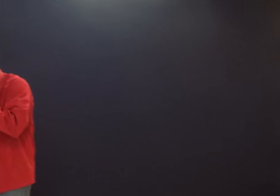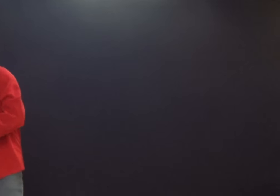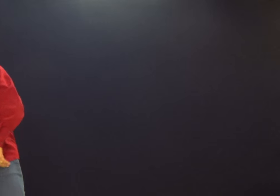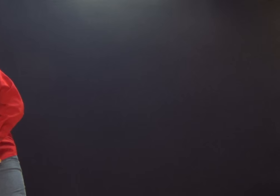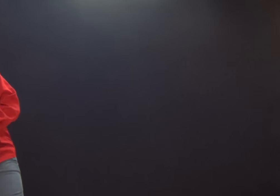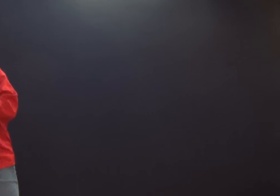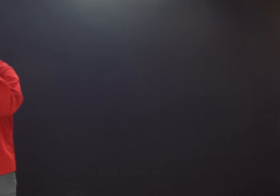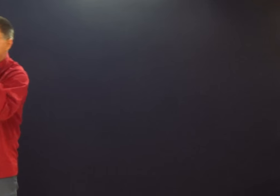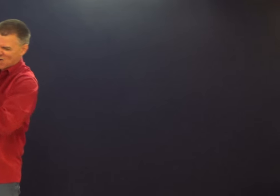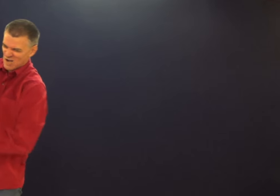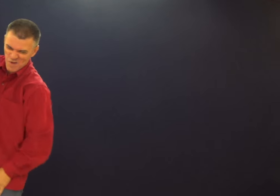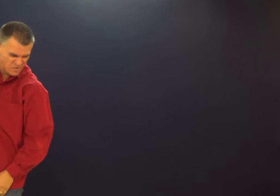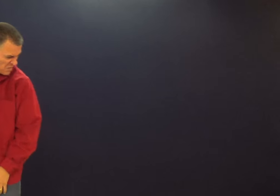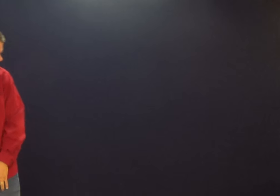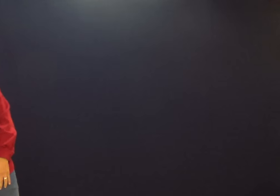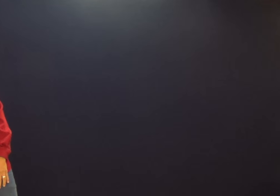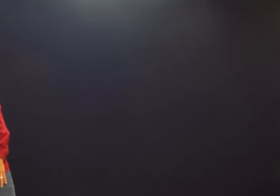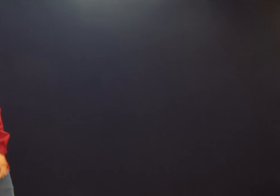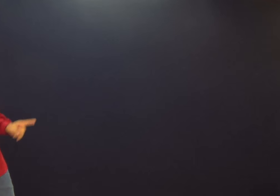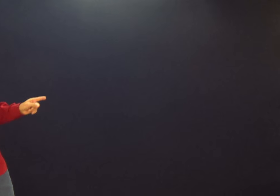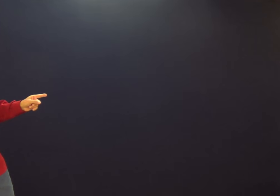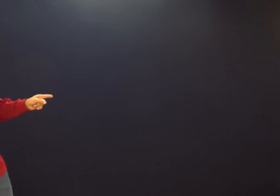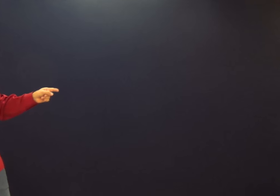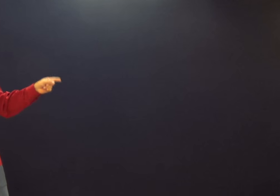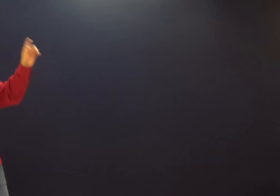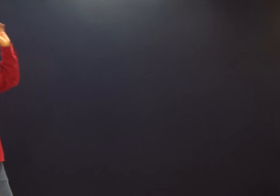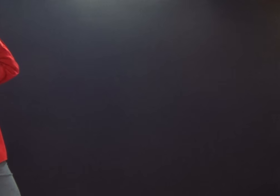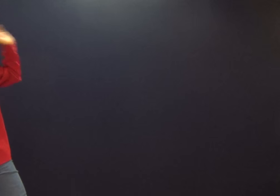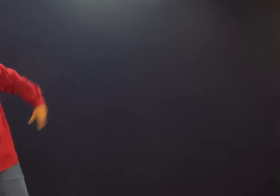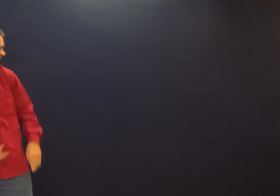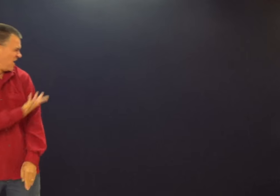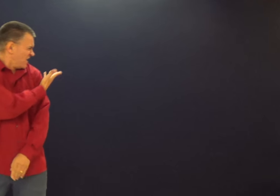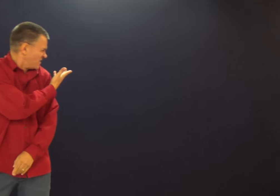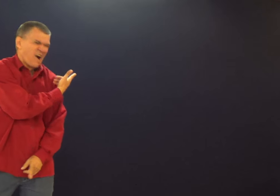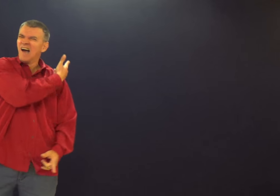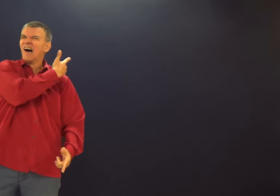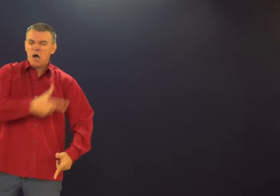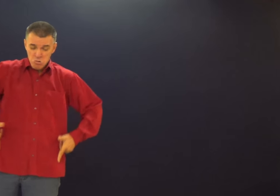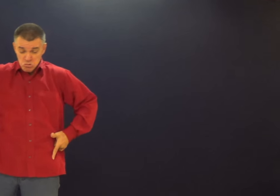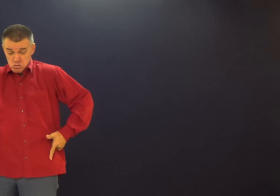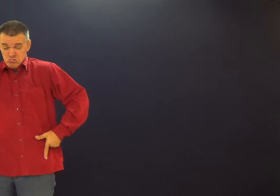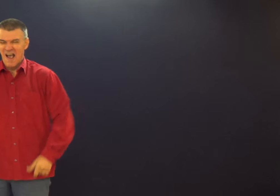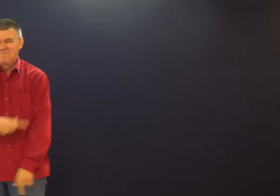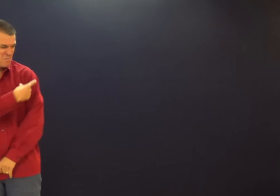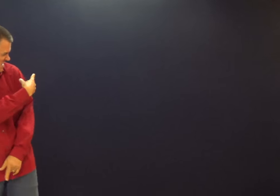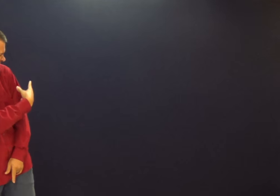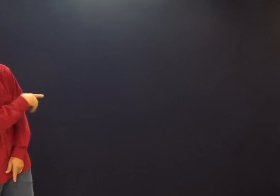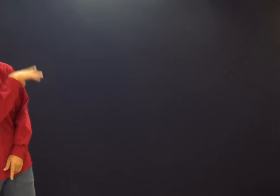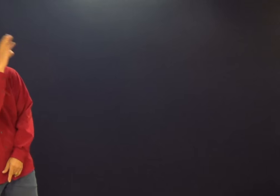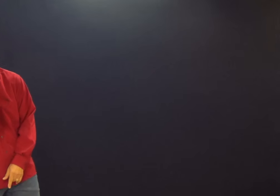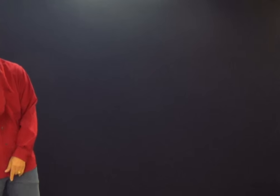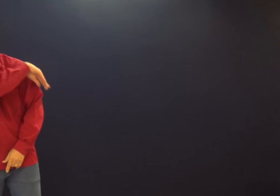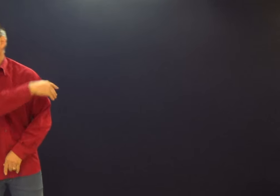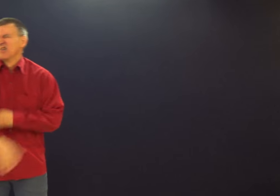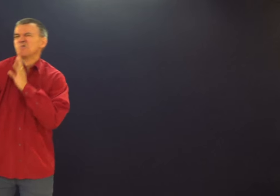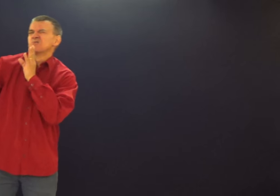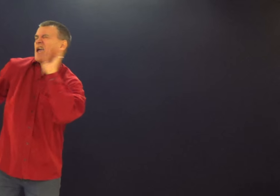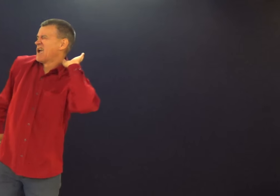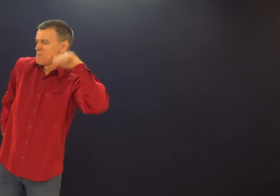e come, e bebe, e... Olha alguém ali chegando. Quem é esse aí que está se achando? Ou